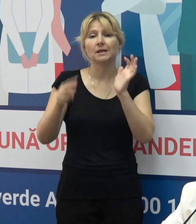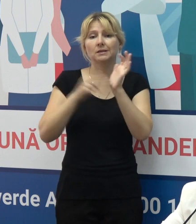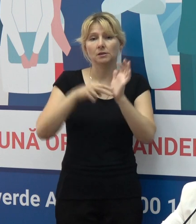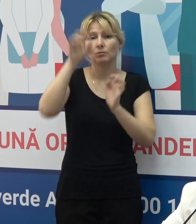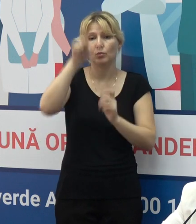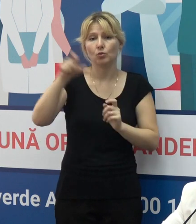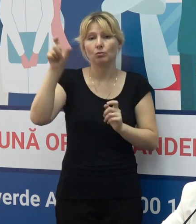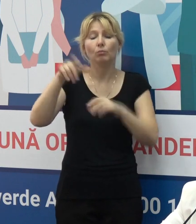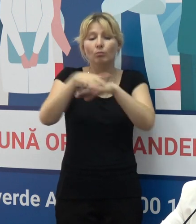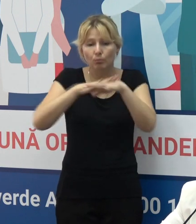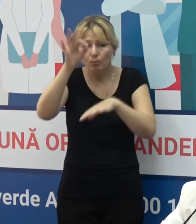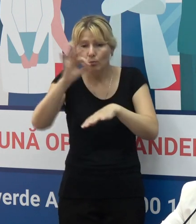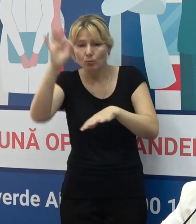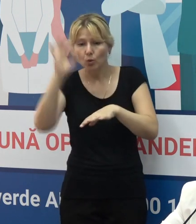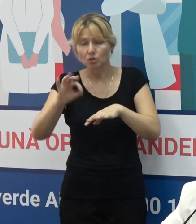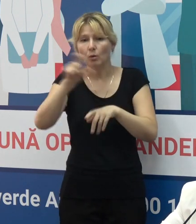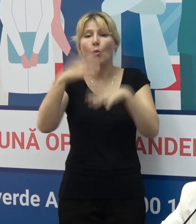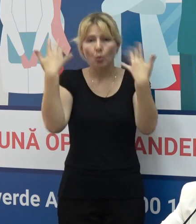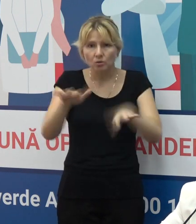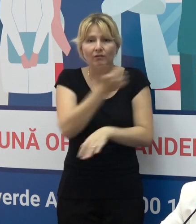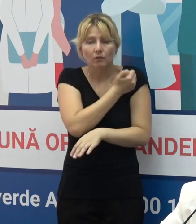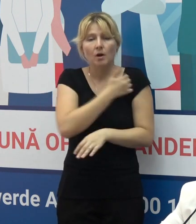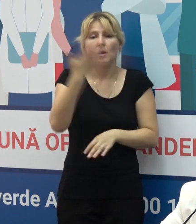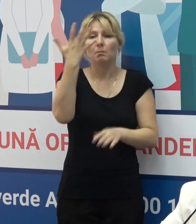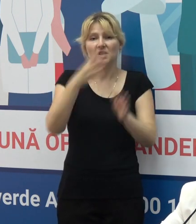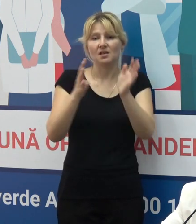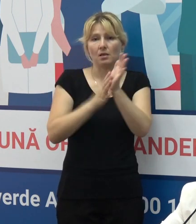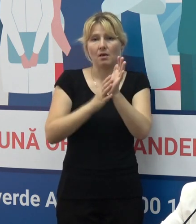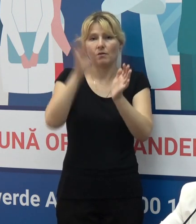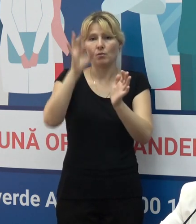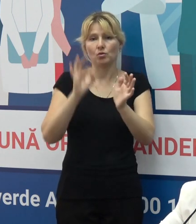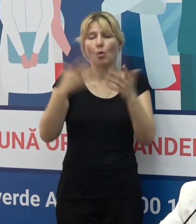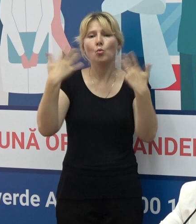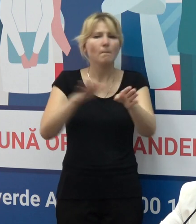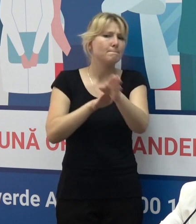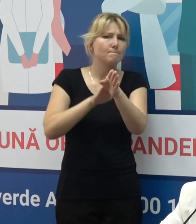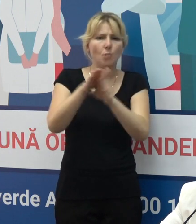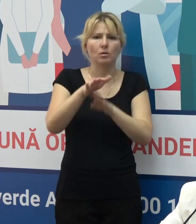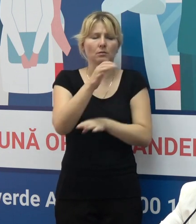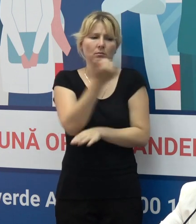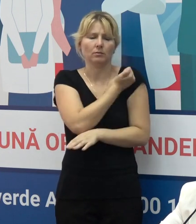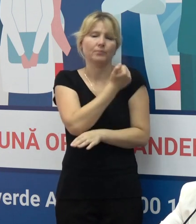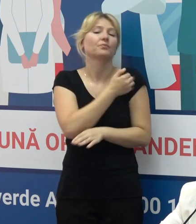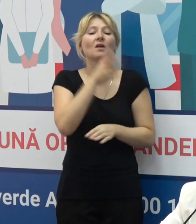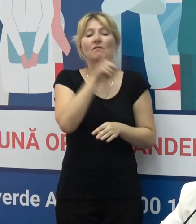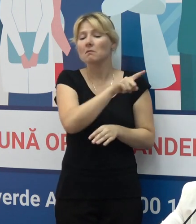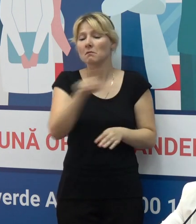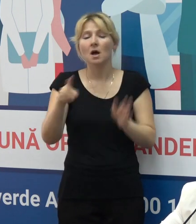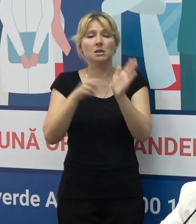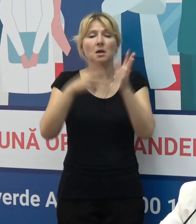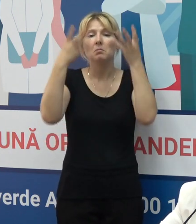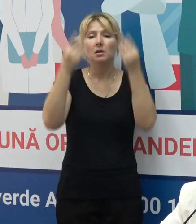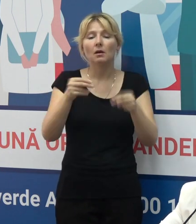au fost deja vaccinate și 59% complet vaccinate. În șapte zile de supraveghere,